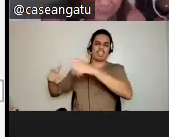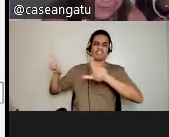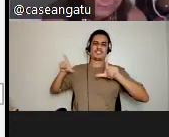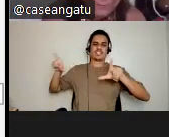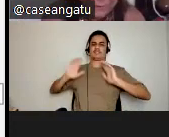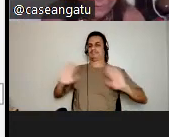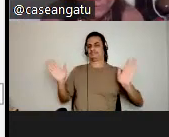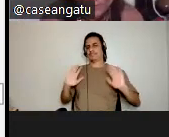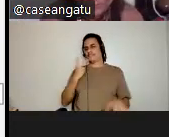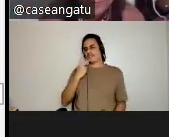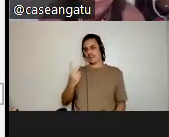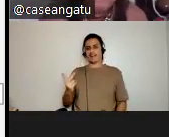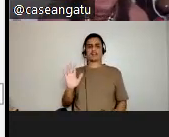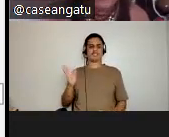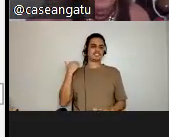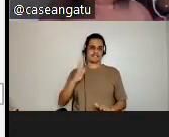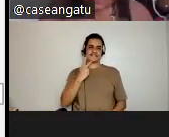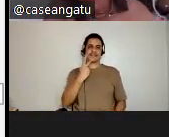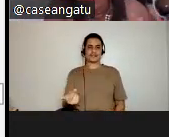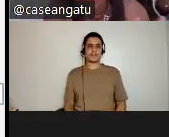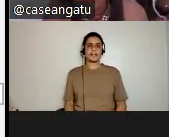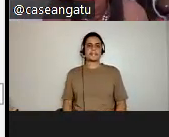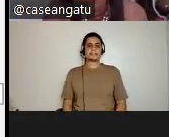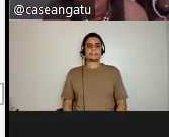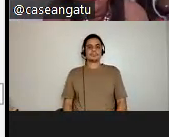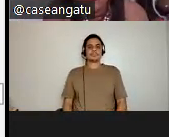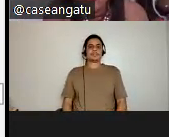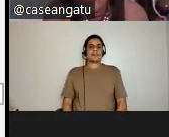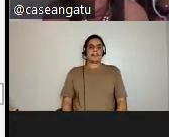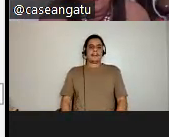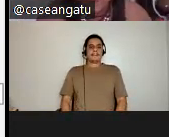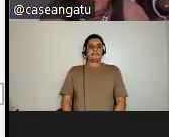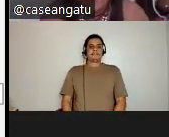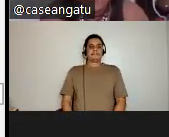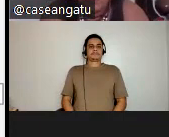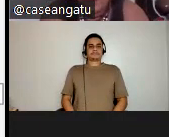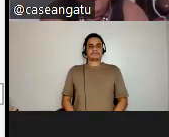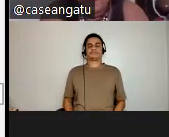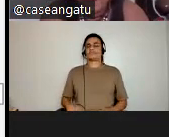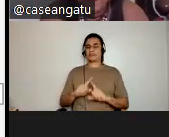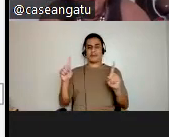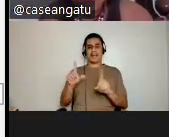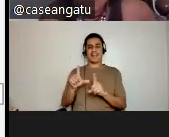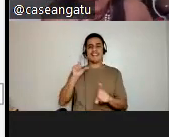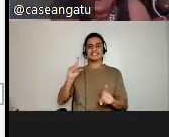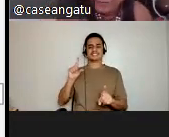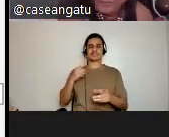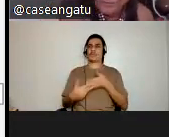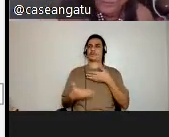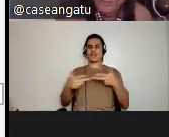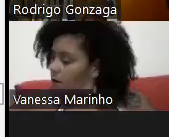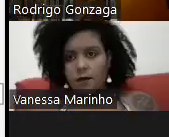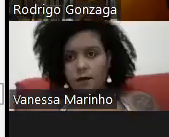Pronto, isso aí já foi feito, certo? Mas antes de qualquer titulação, e isso pra mim é contra a colonialidade, eu sou